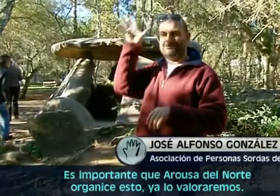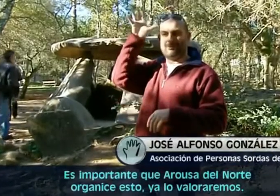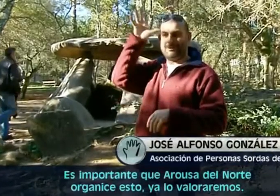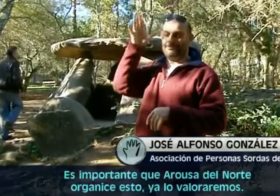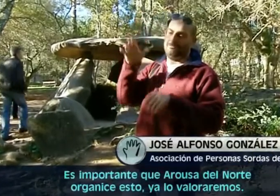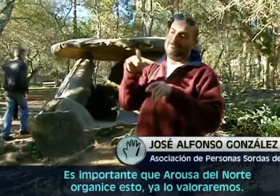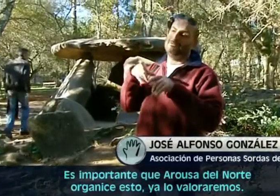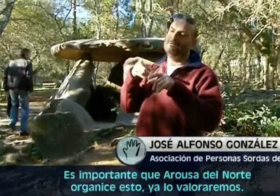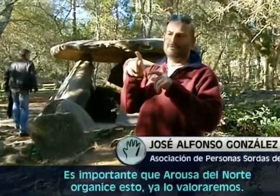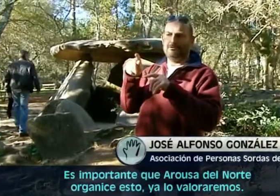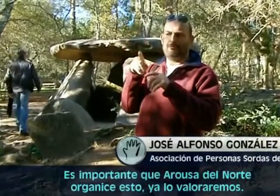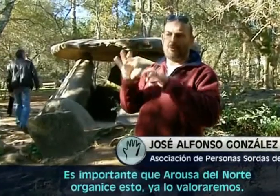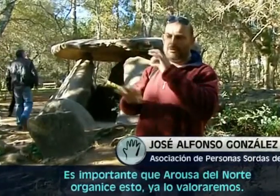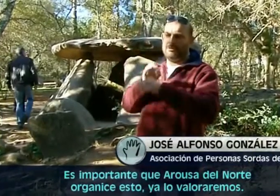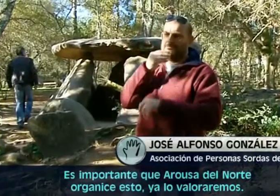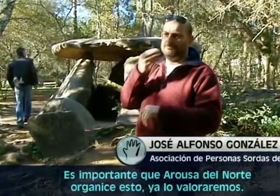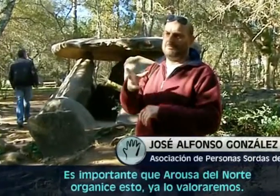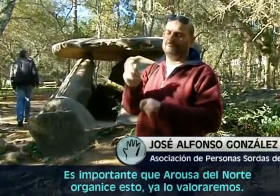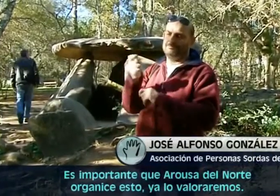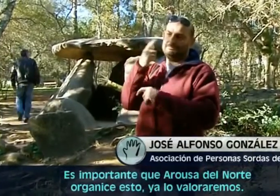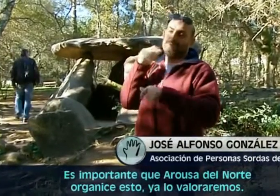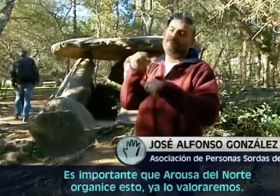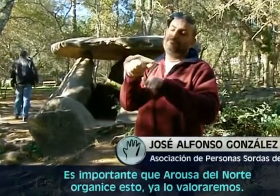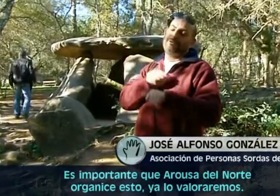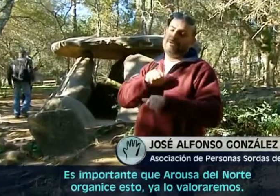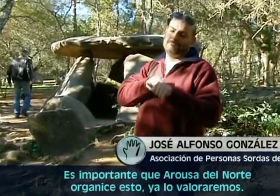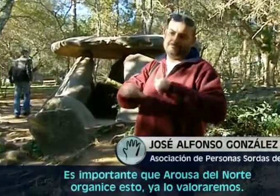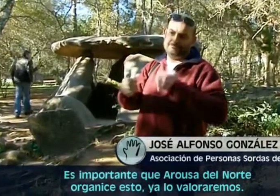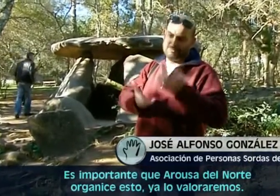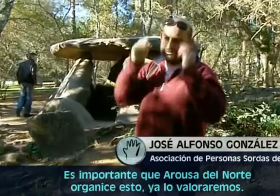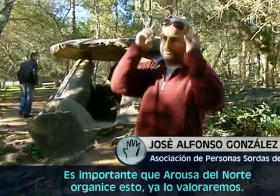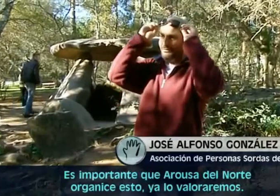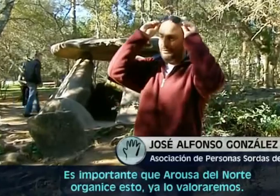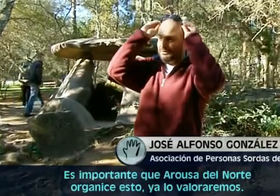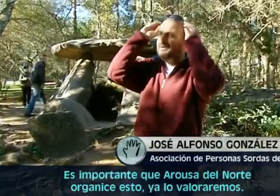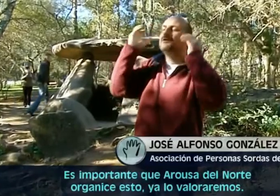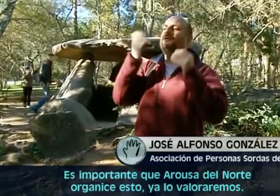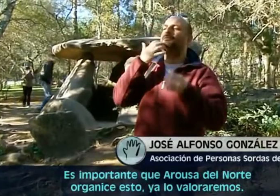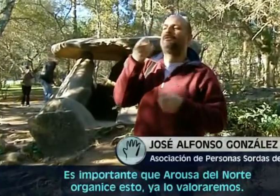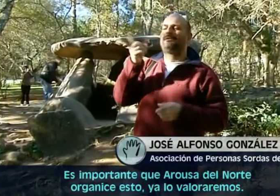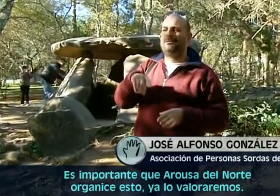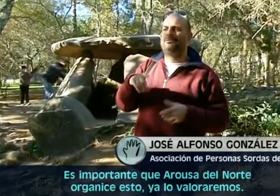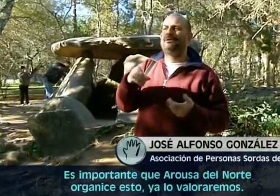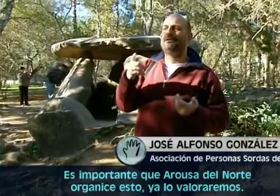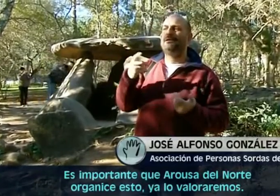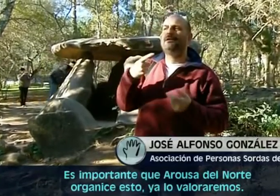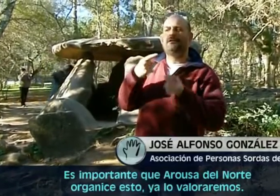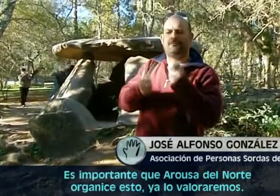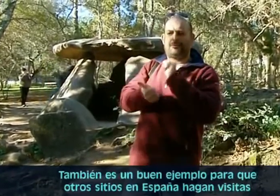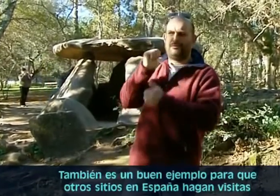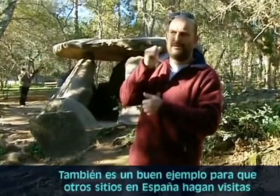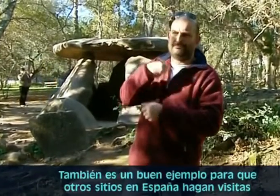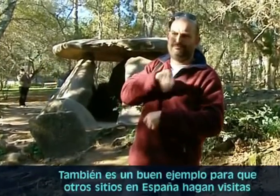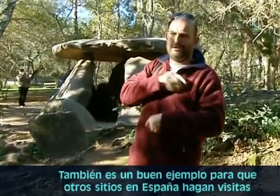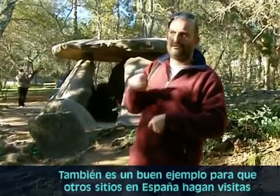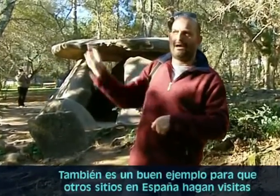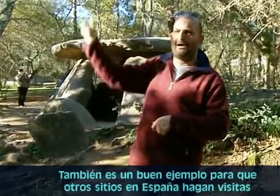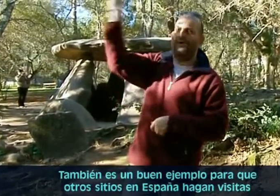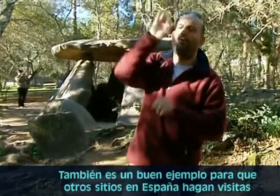Es importante que Arousa Norte organice esto. Ya lo valoraremos. También es un buen ejemplo para que otros sitios